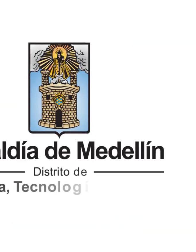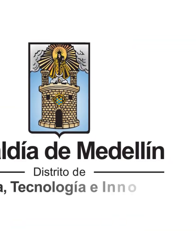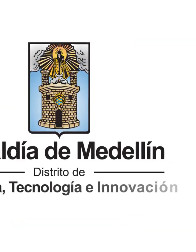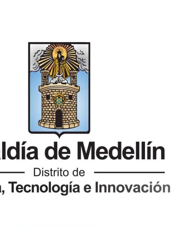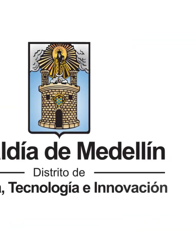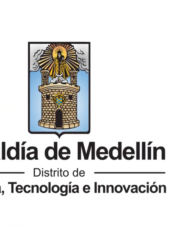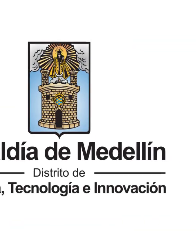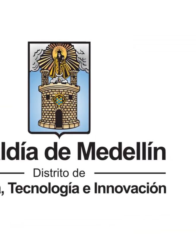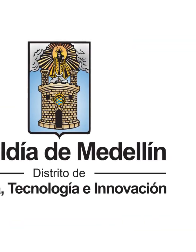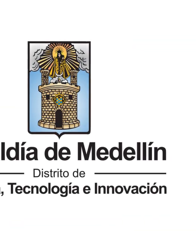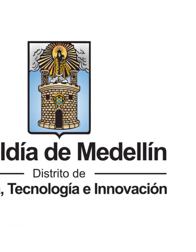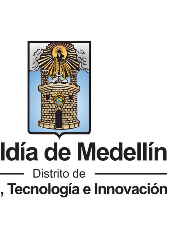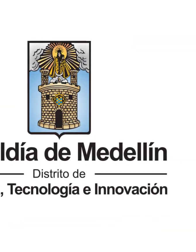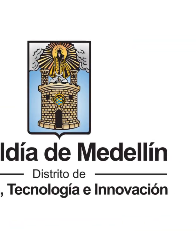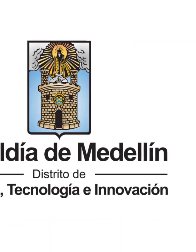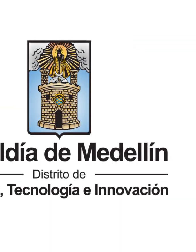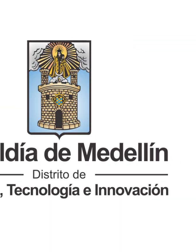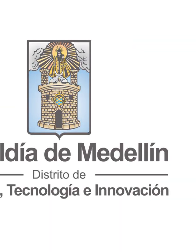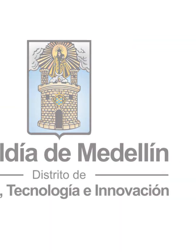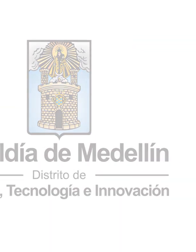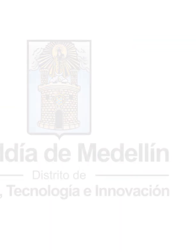¡Suscríbete al canal! ¡Suscríbete al